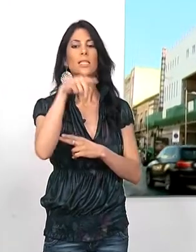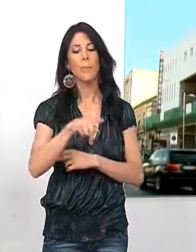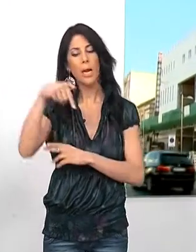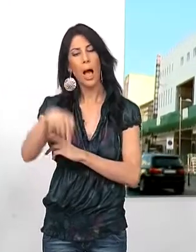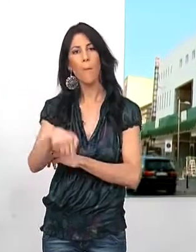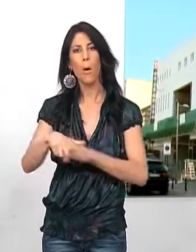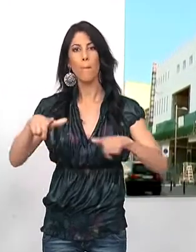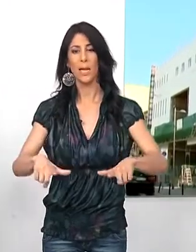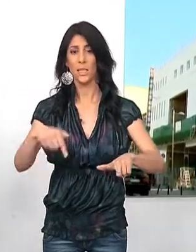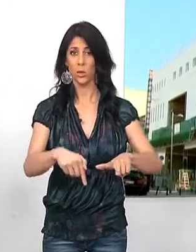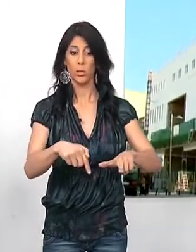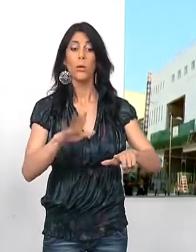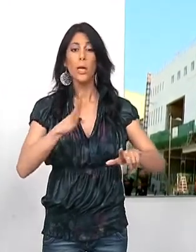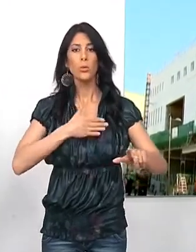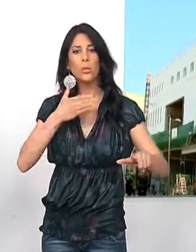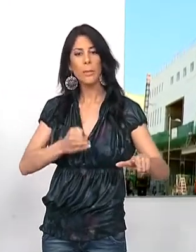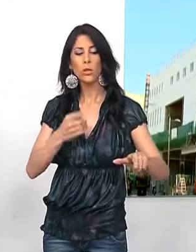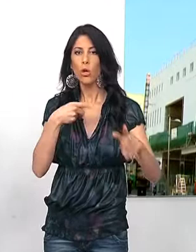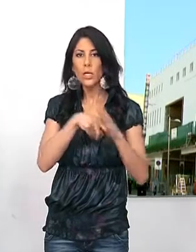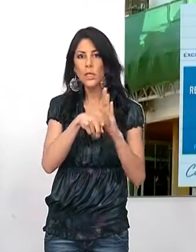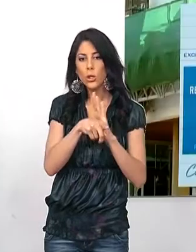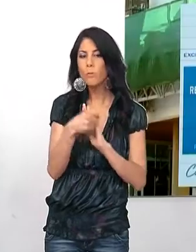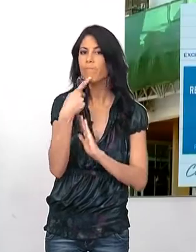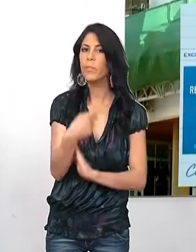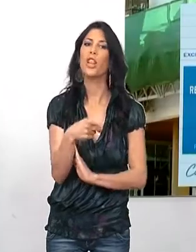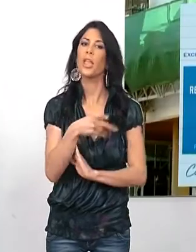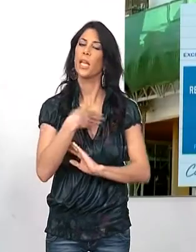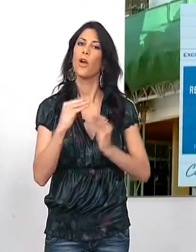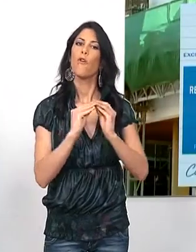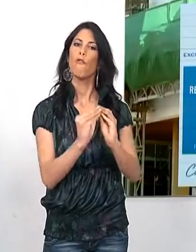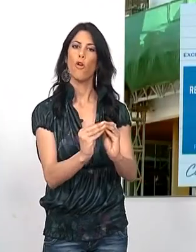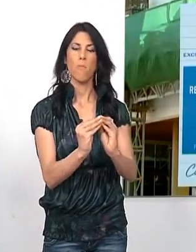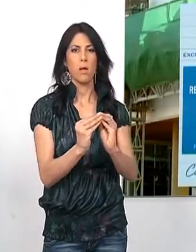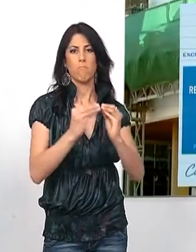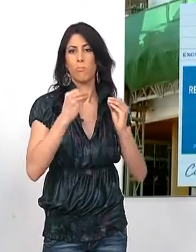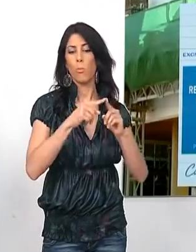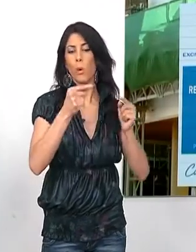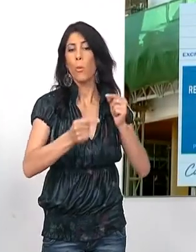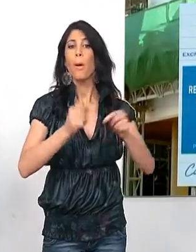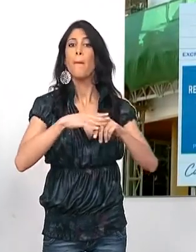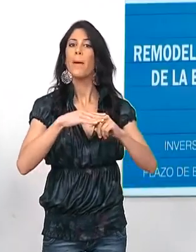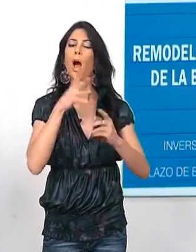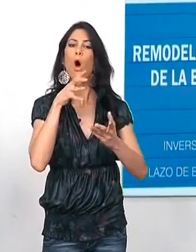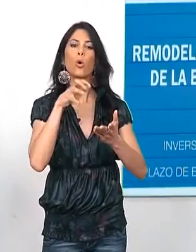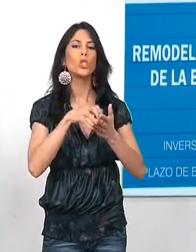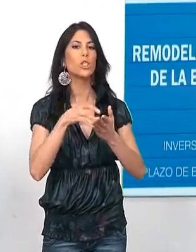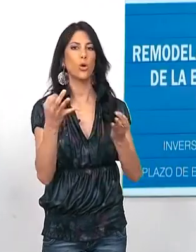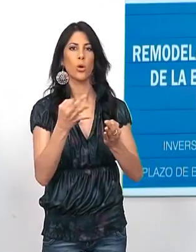planta sótano. Desde el Ayuntamiento han decidido que la gestión de este inmueble se va a hacer de forma de manial, para que el consistorio no tenga que